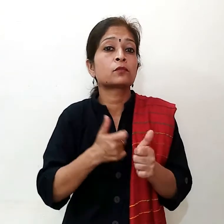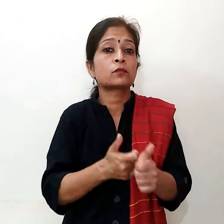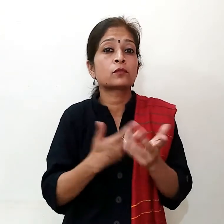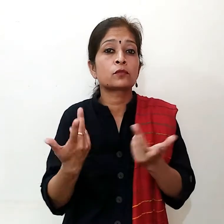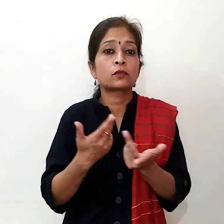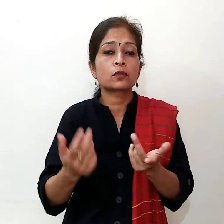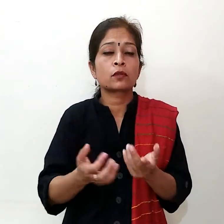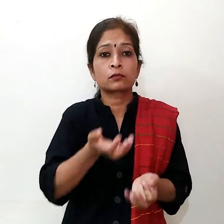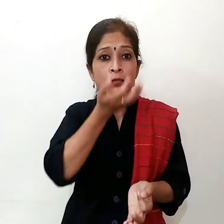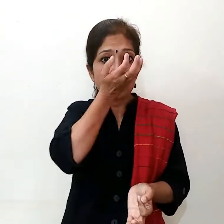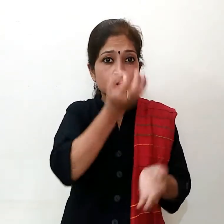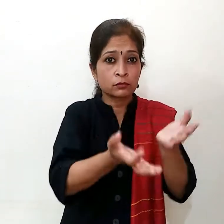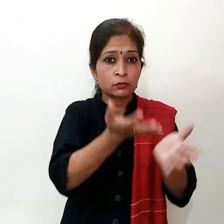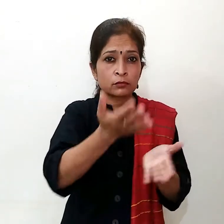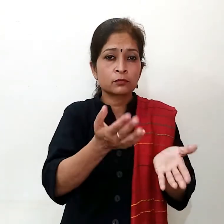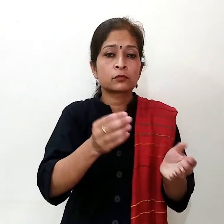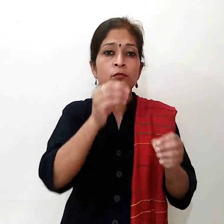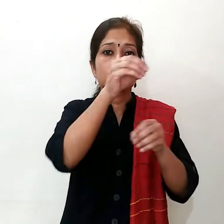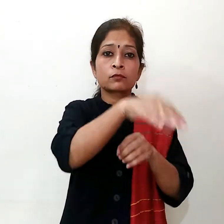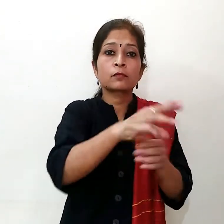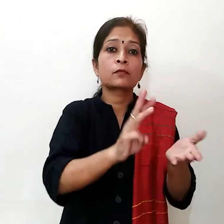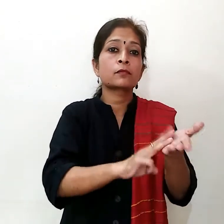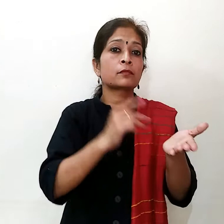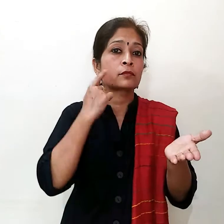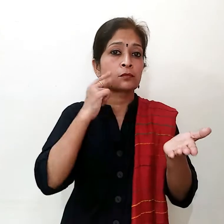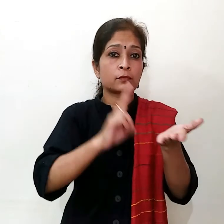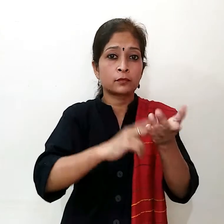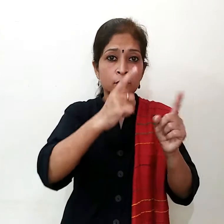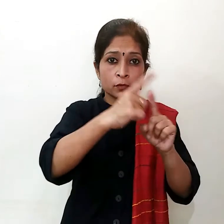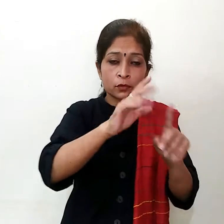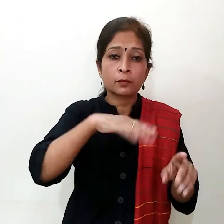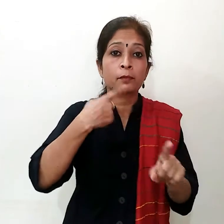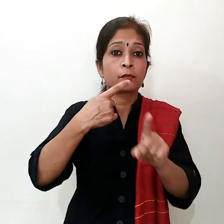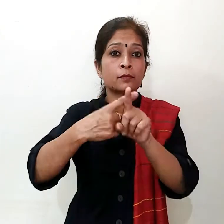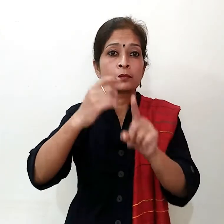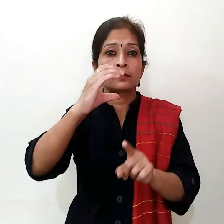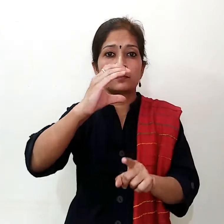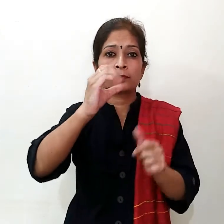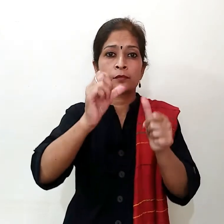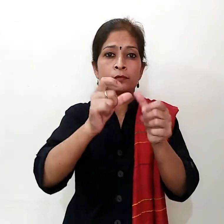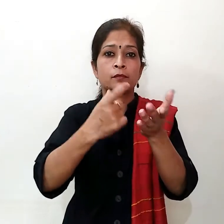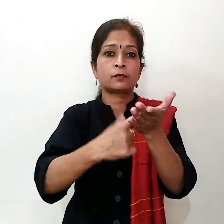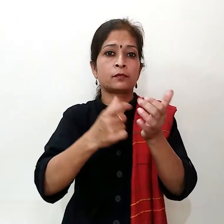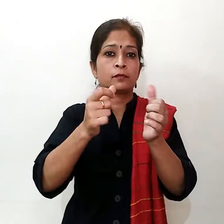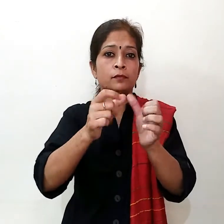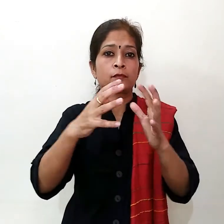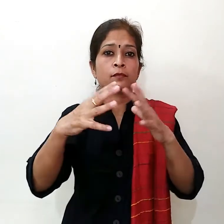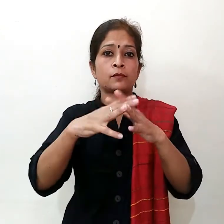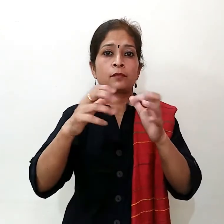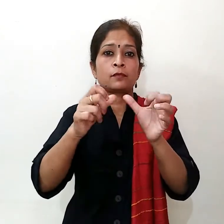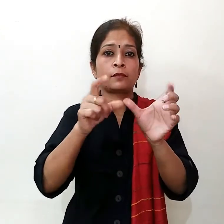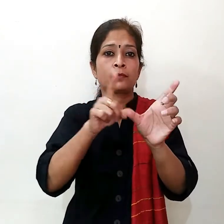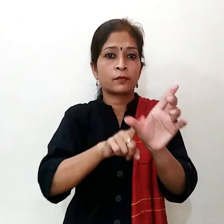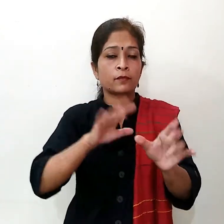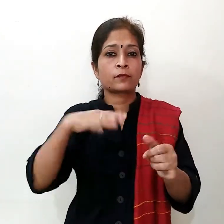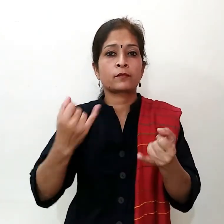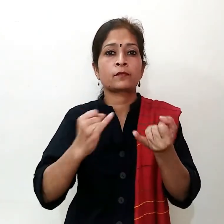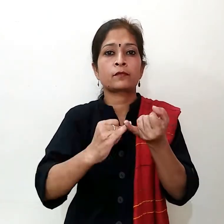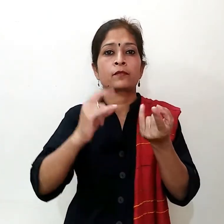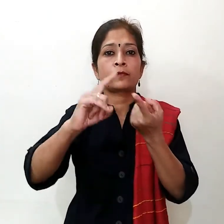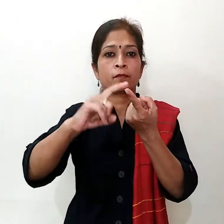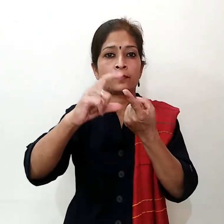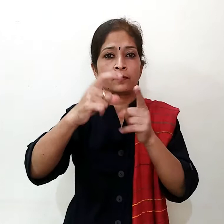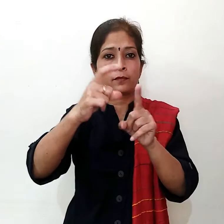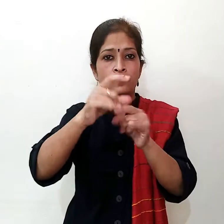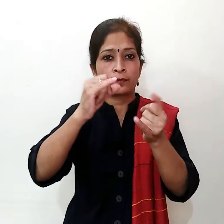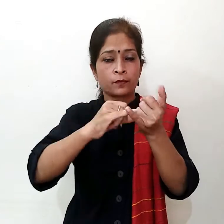आप यह हुबाई भी अपना सकते हैं पहला, तेज गरम पानी में ताचा पुदीना की पत्रे और अजवाइन को डाल कर रोजा में एक